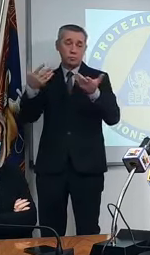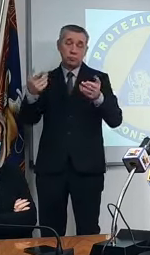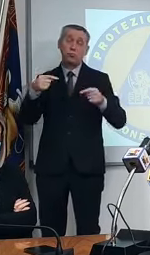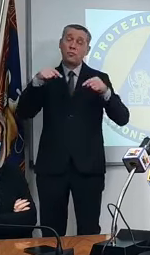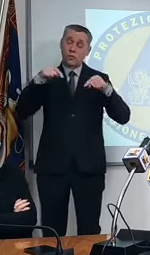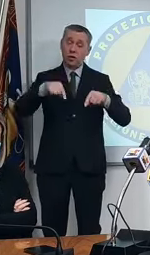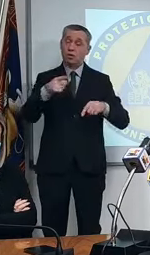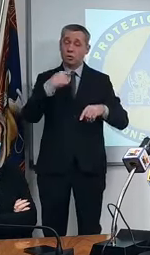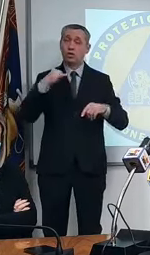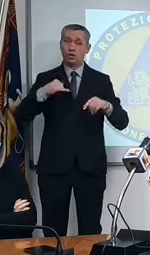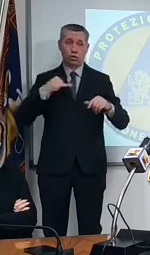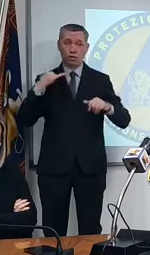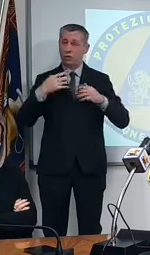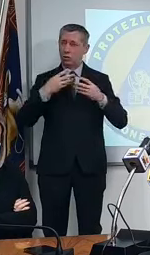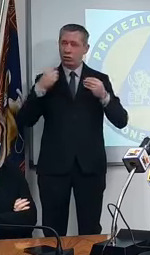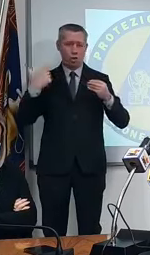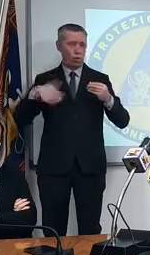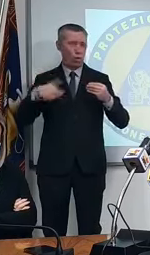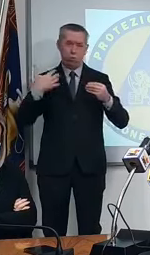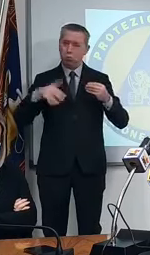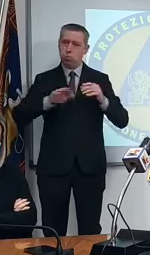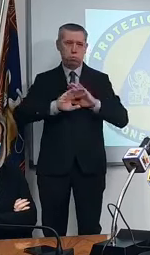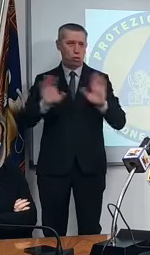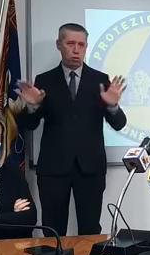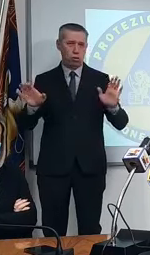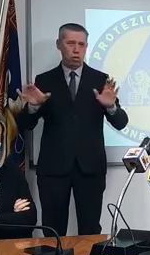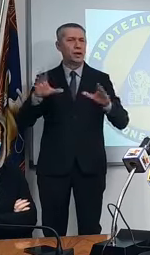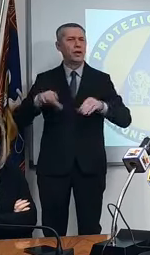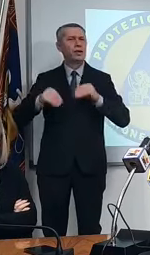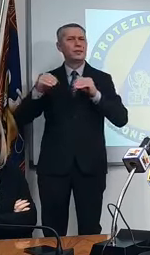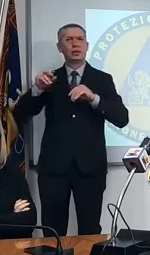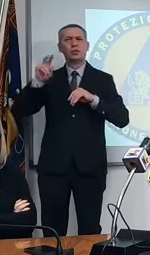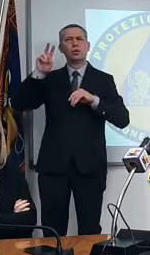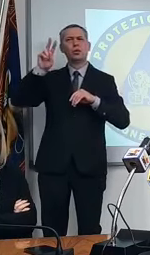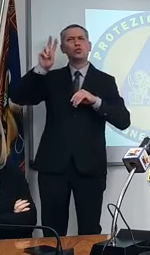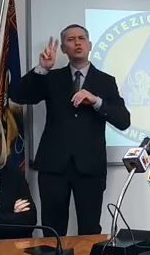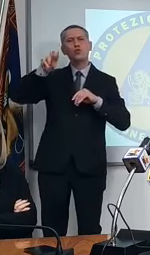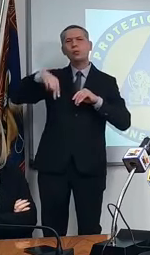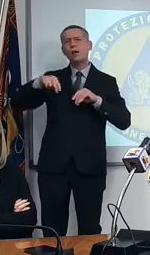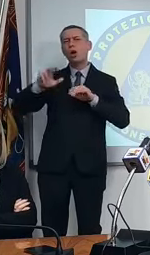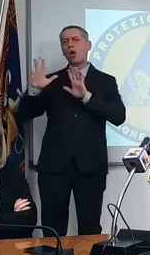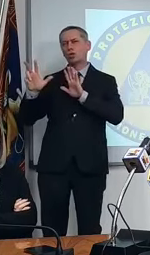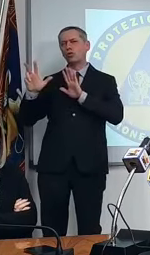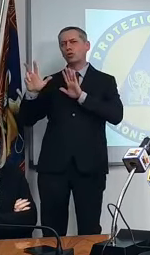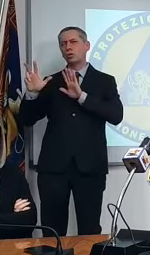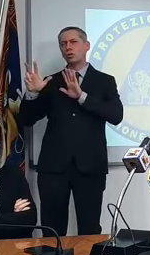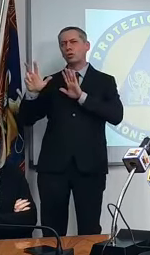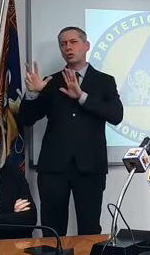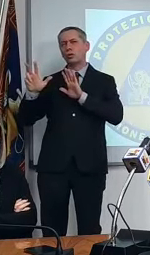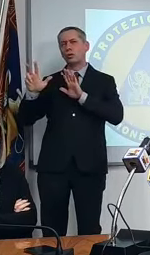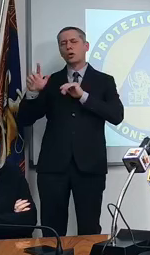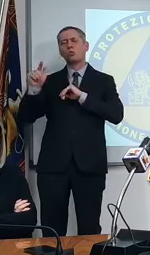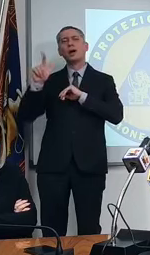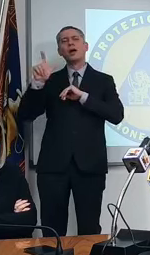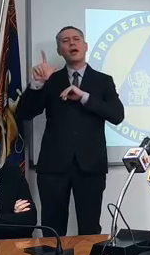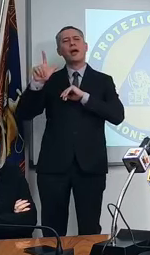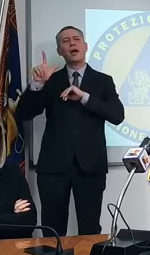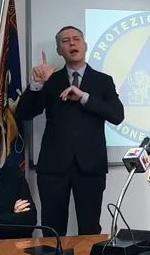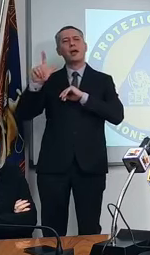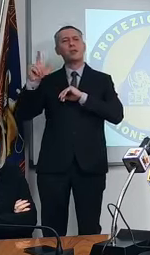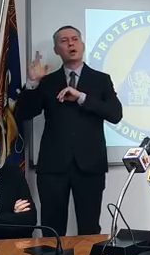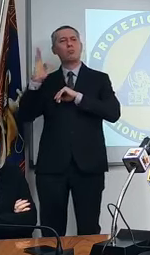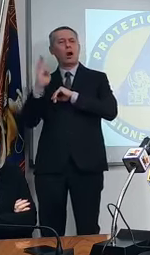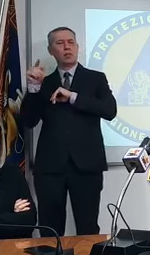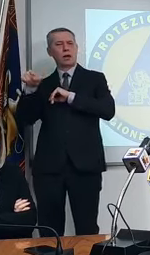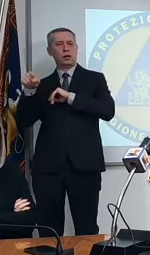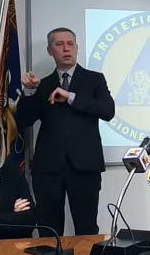guardate che noi ci trasciniamo una tragedia che è iniziata nel 2008 con il crollo della Lehman Brothers con